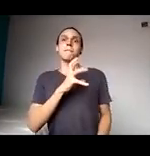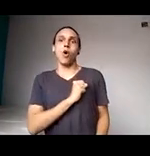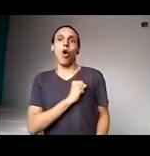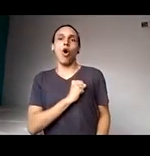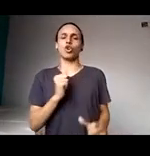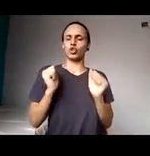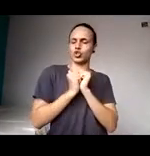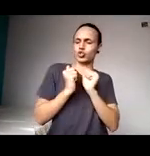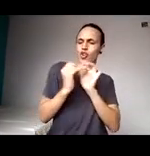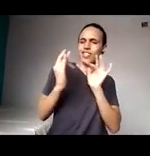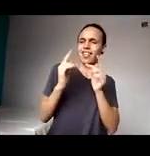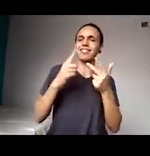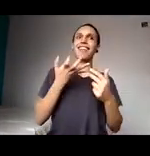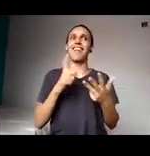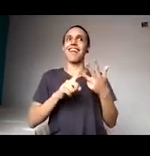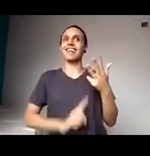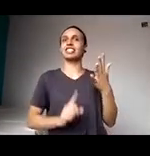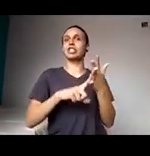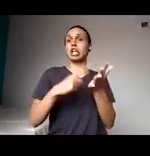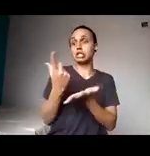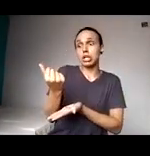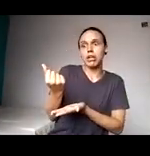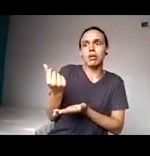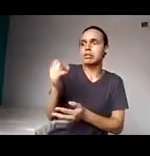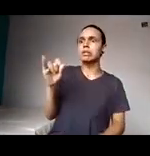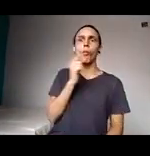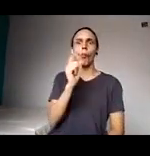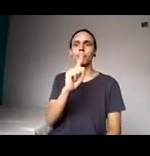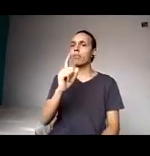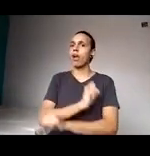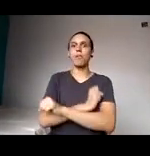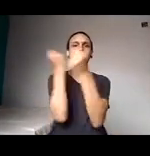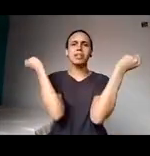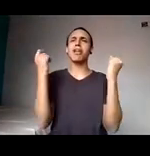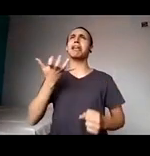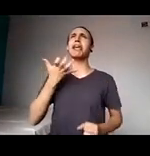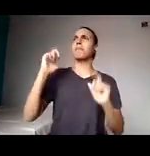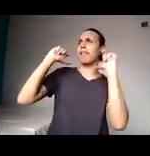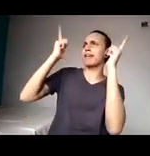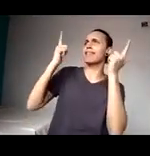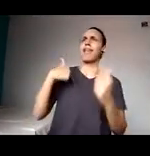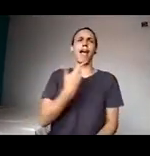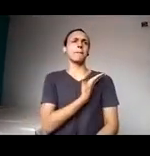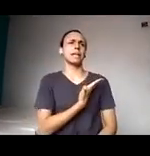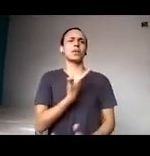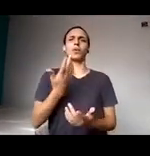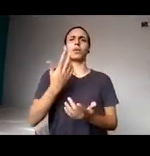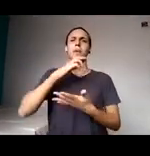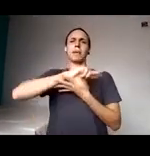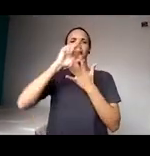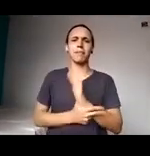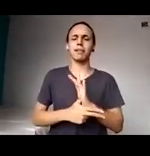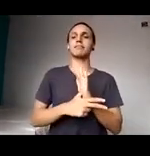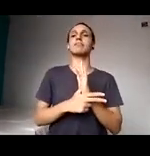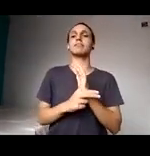queremos ter dinheiro porque sem ele não fazemos nada, queremos ter lazer, queremos ter amigos e mais do que nunca,